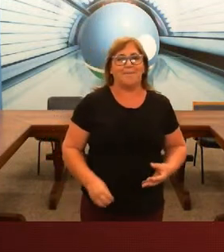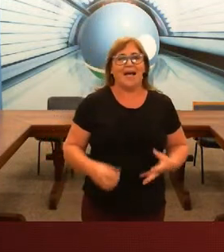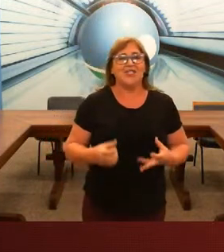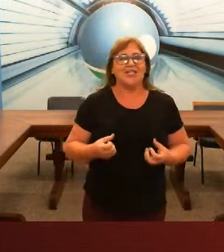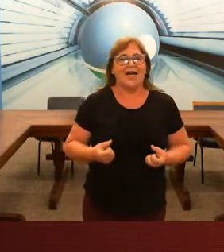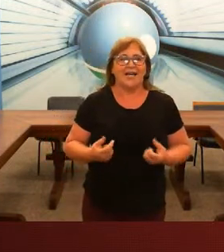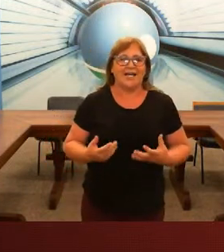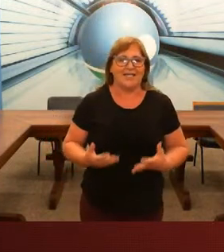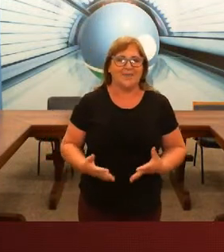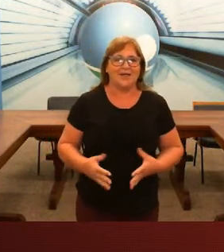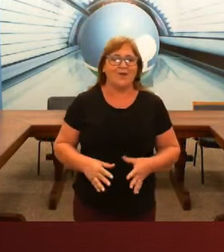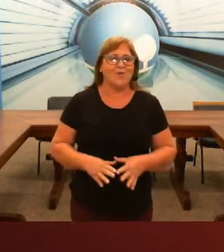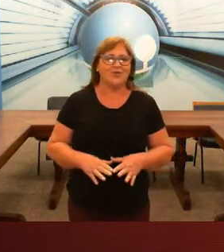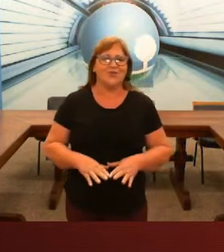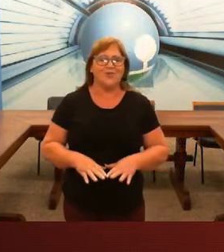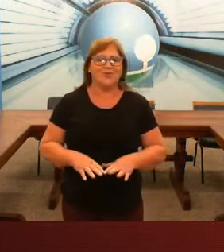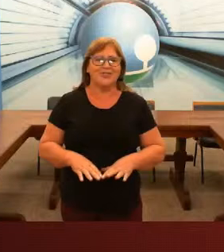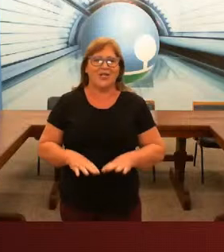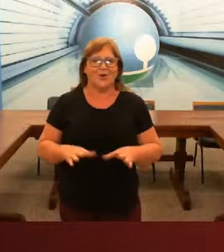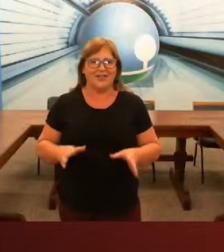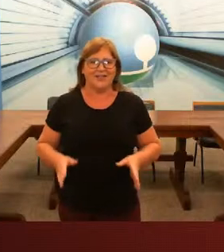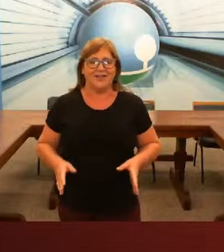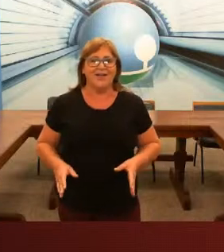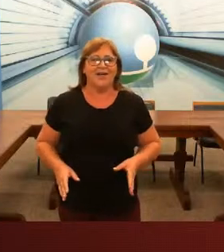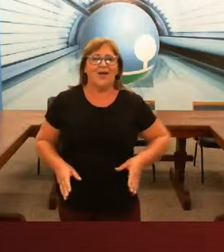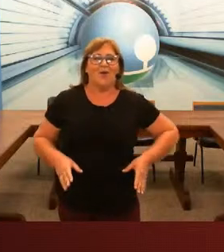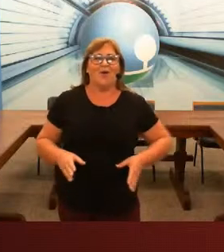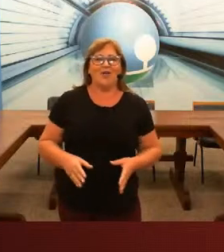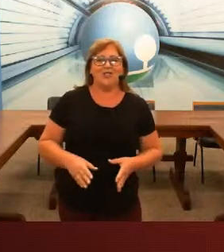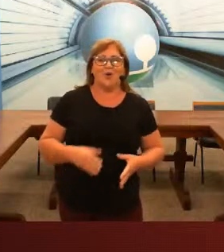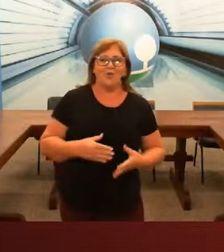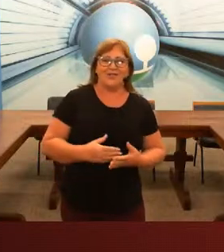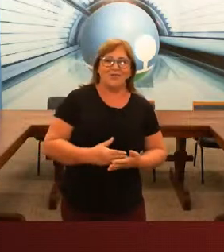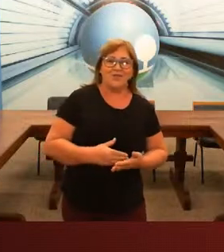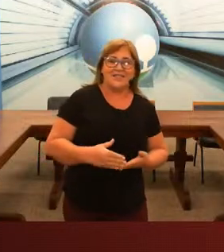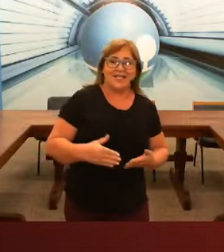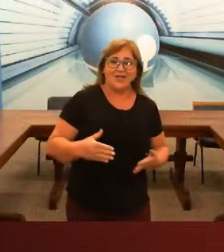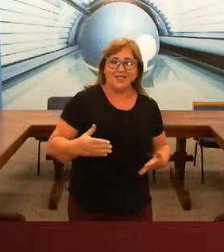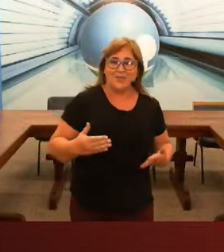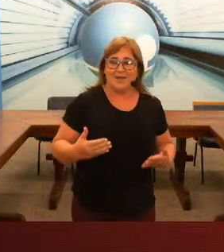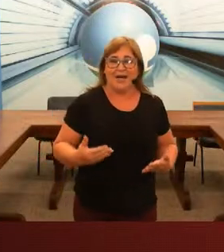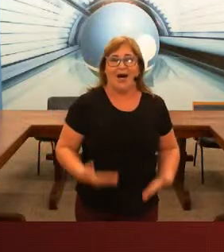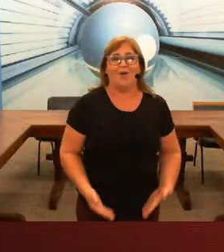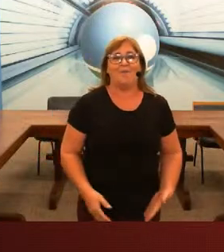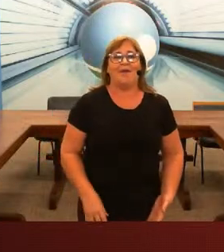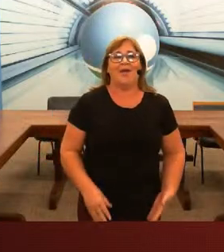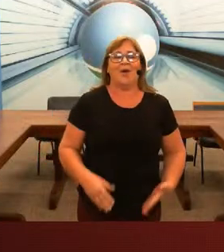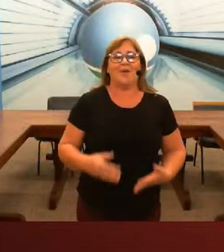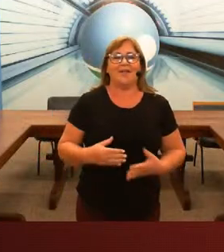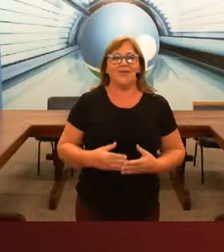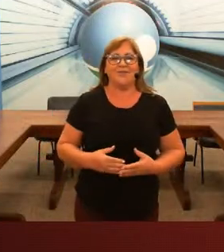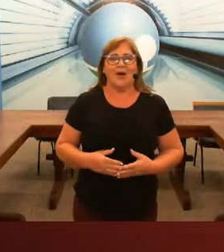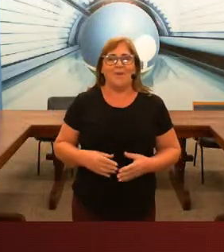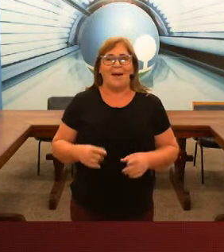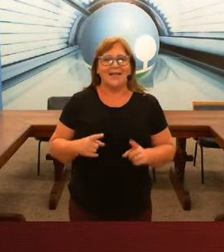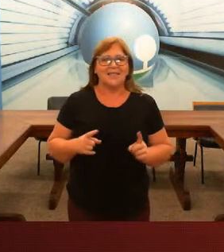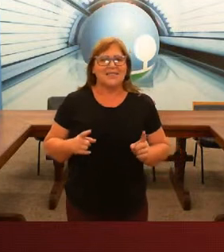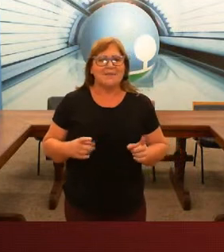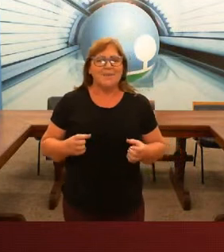praticar a Libra, não é curso muito de teoria. Hoje, como nós estamos iniciando a nossa primeira aula, eu pretendo dar uma palazinha bem